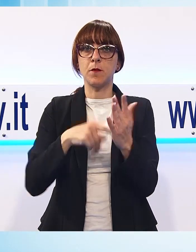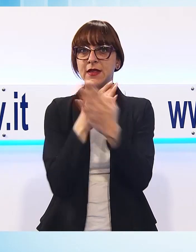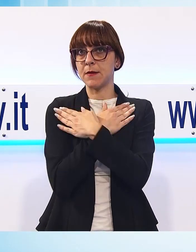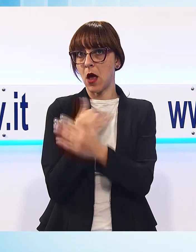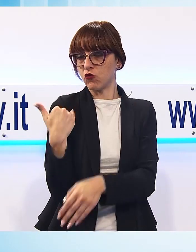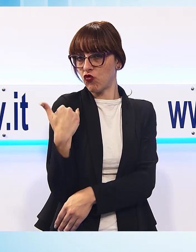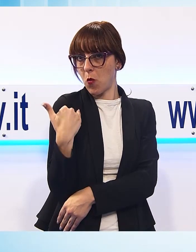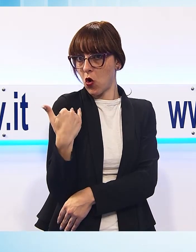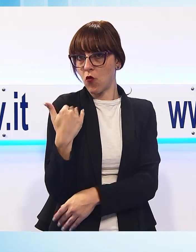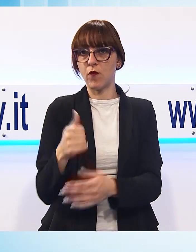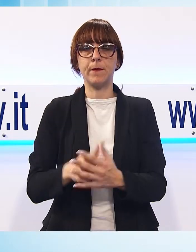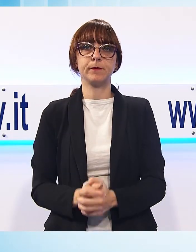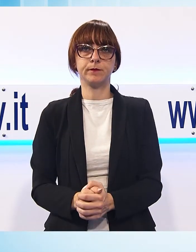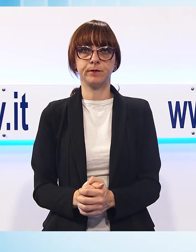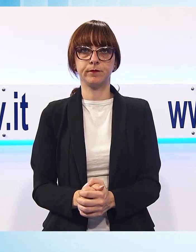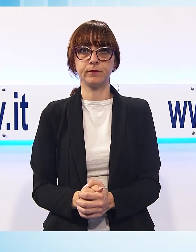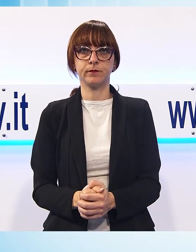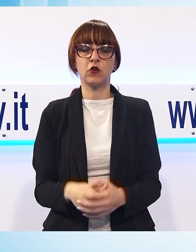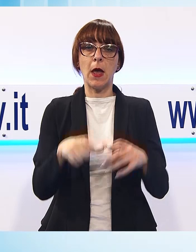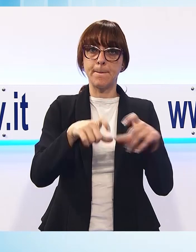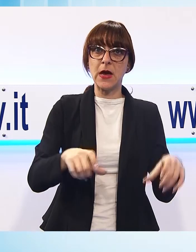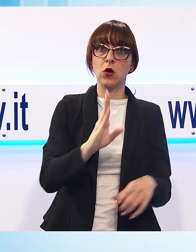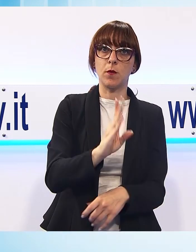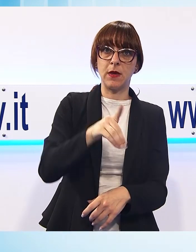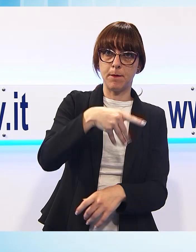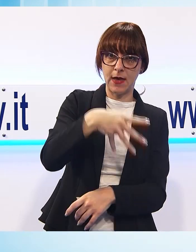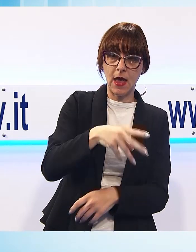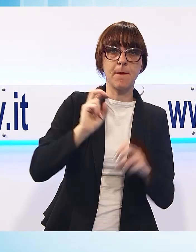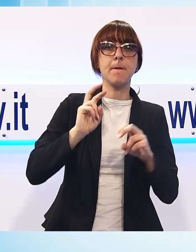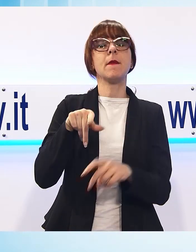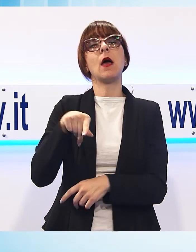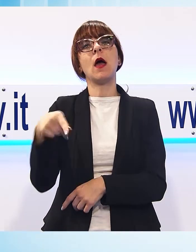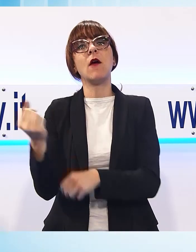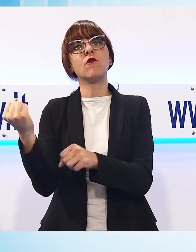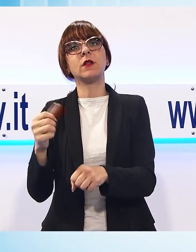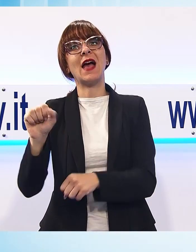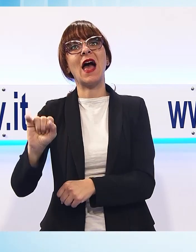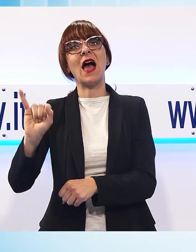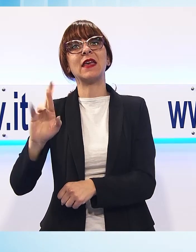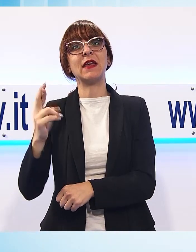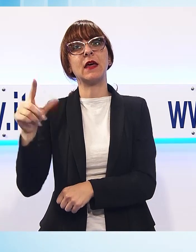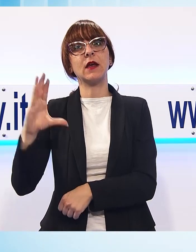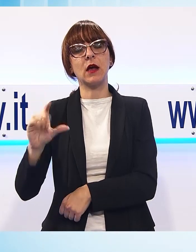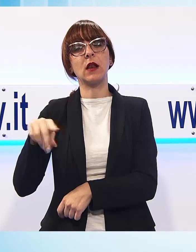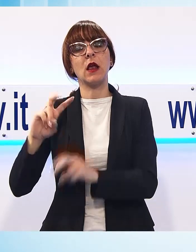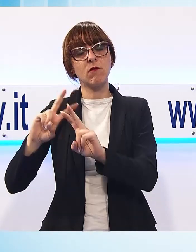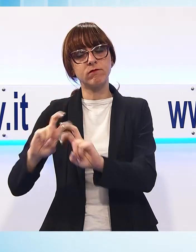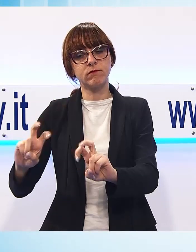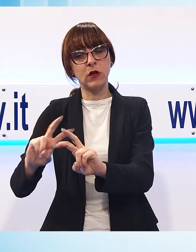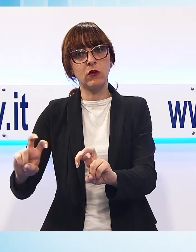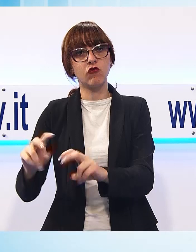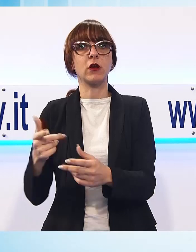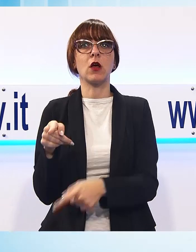e Fondazione AIRC. Da un lato ricercatori e volontari di AIRC, dall'altro dipendenti e clienti di Banco BPM,